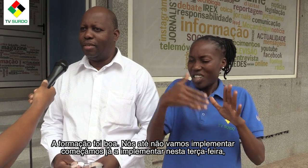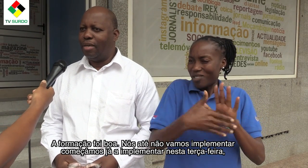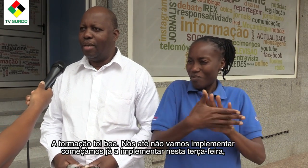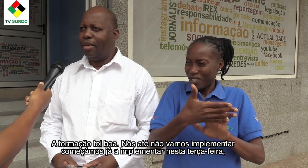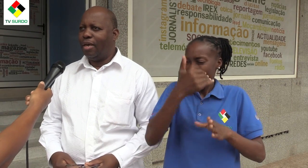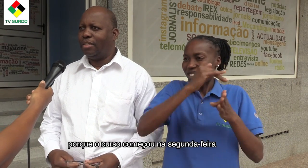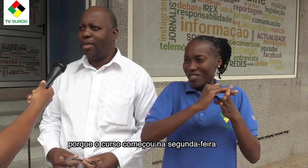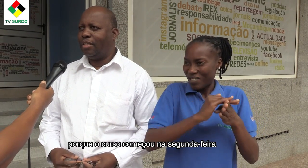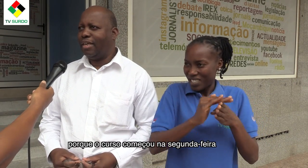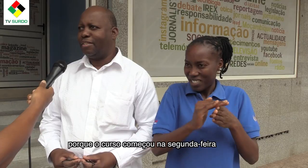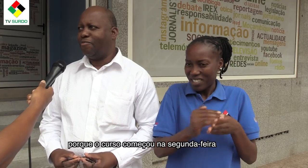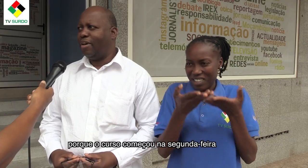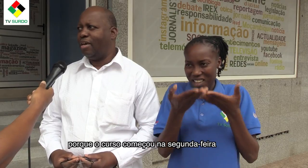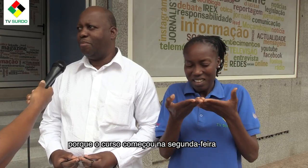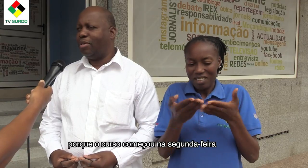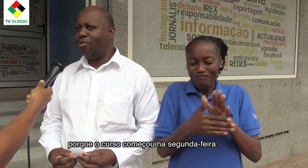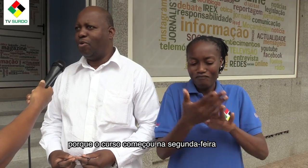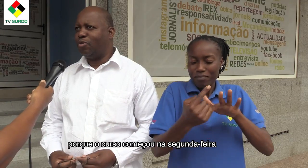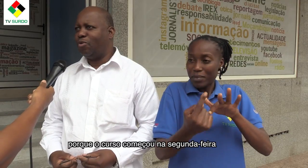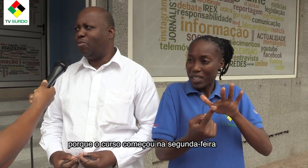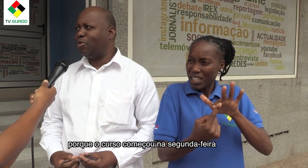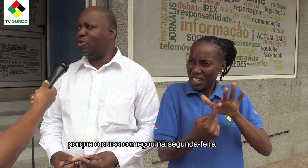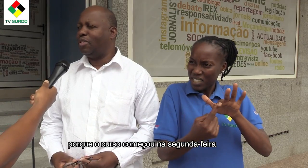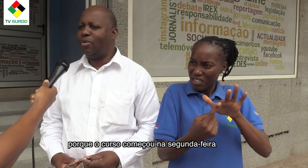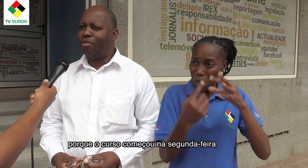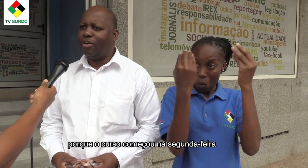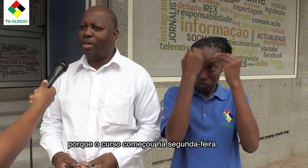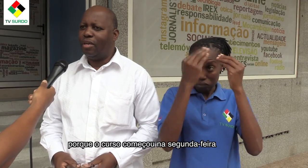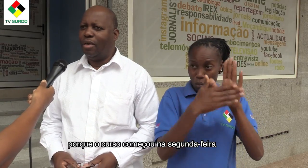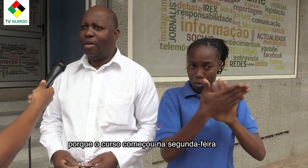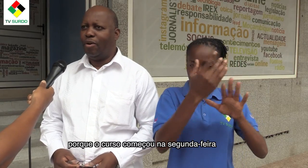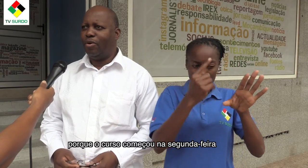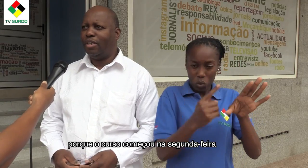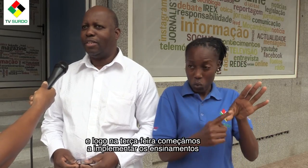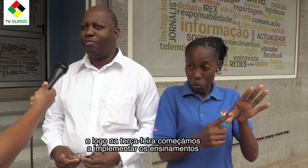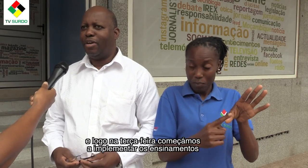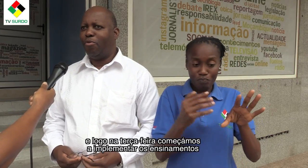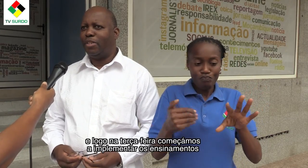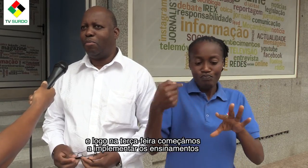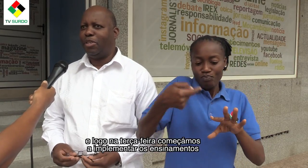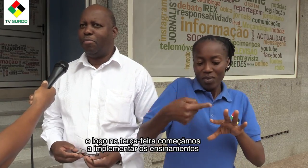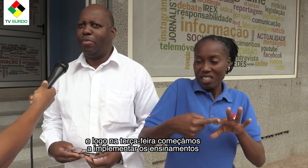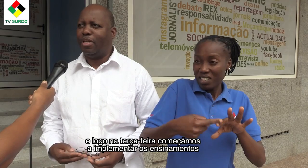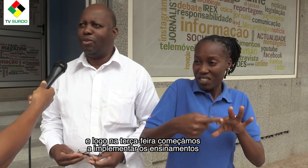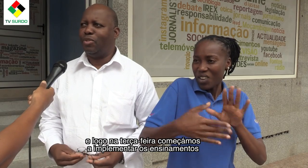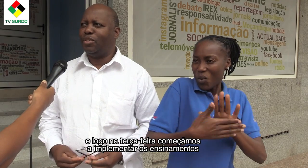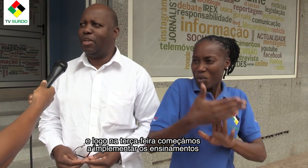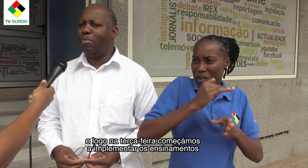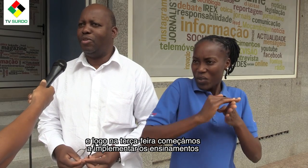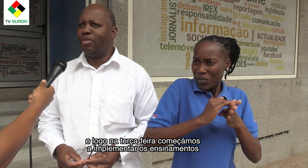esta terça-feira, porque o curso começou na segunda-feira e logo na terça-feira começamos a implementar os ensinamentos